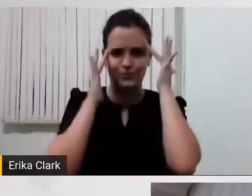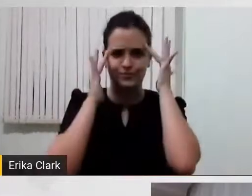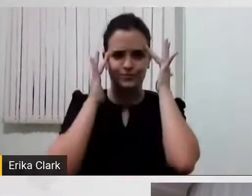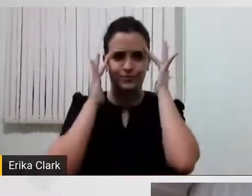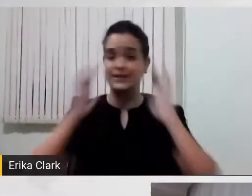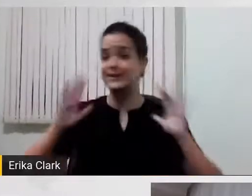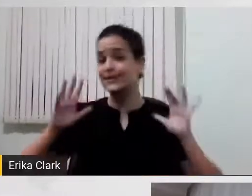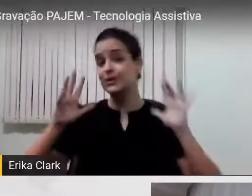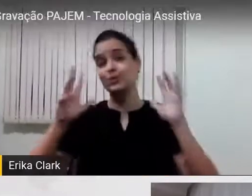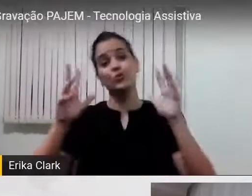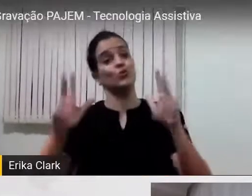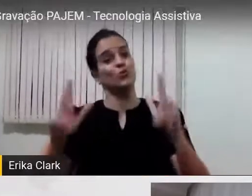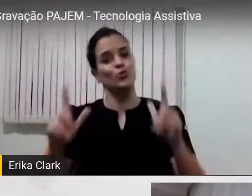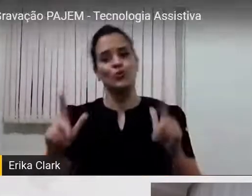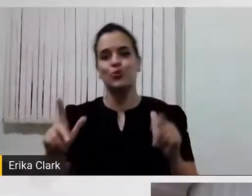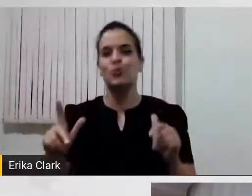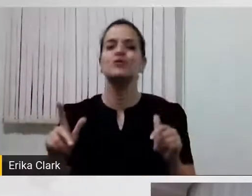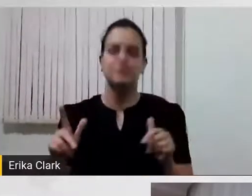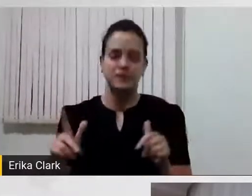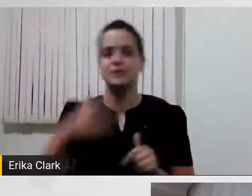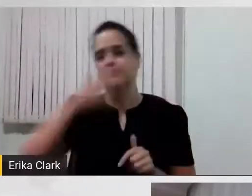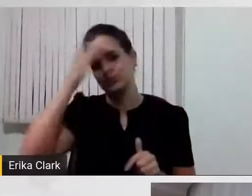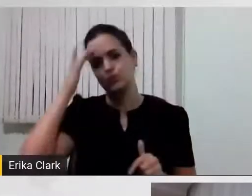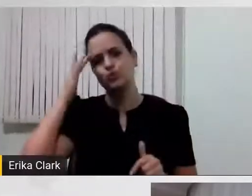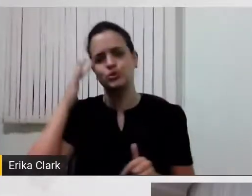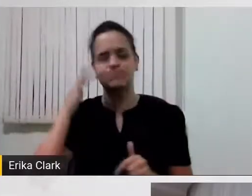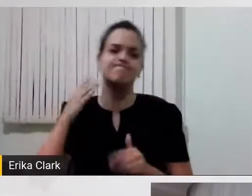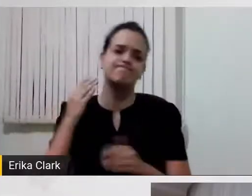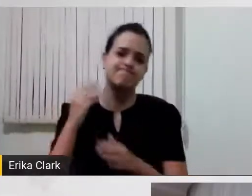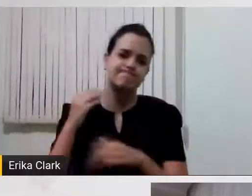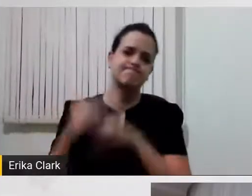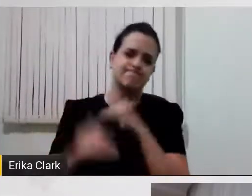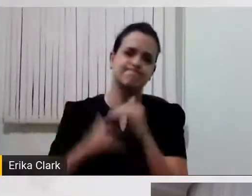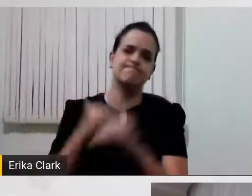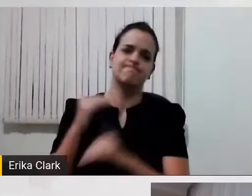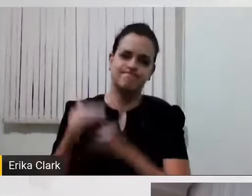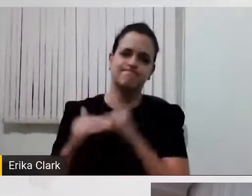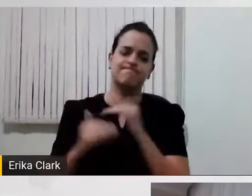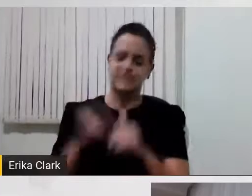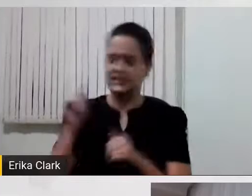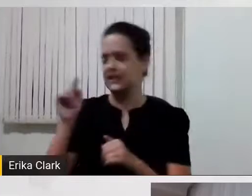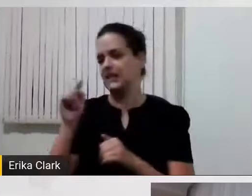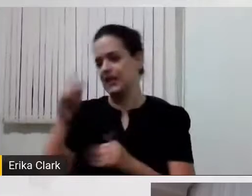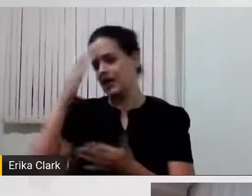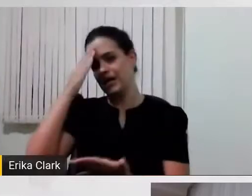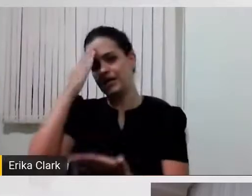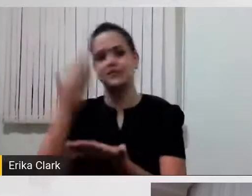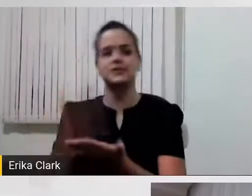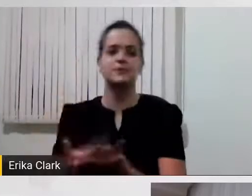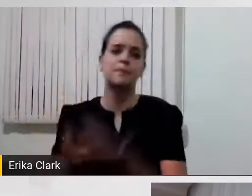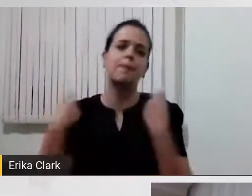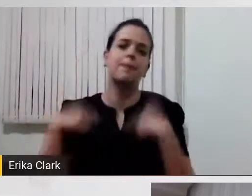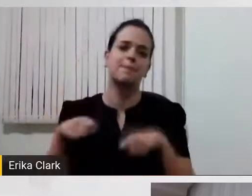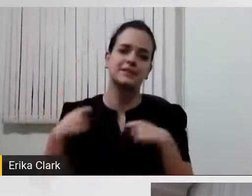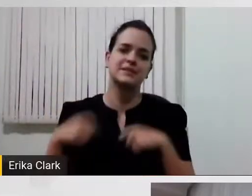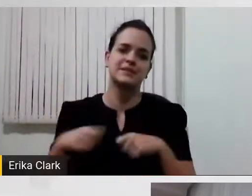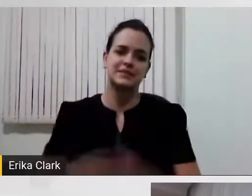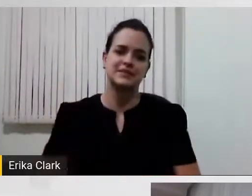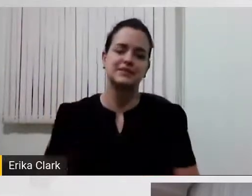nós somos seres de possibilidades, e é isso que nós precisamos acreditar e confiar, porque é isso